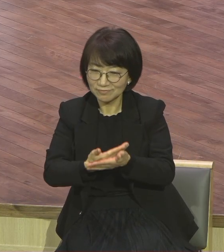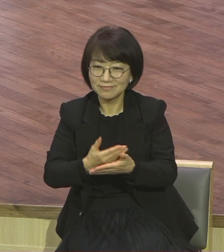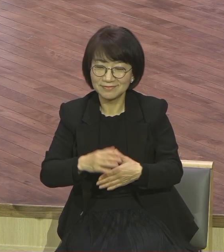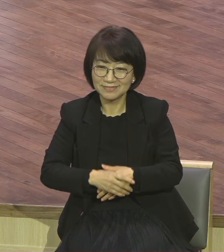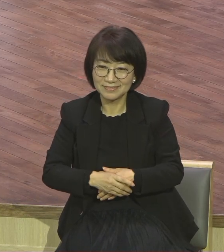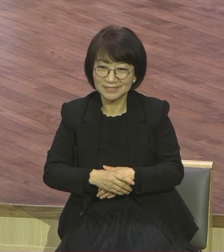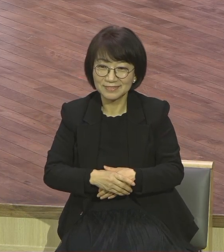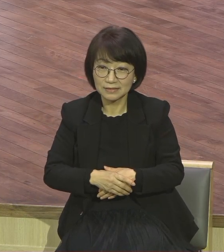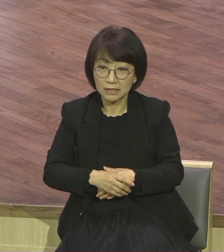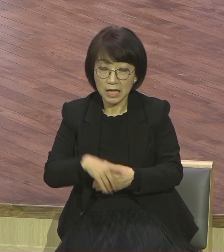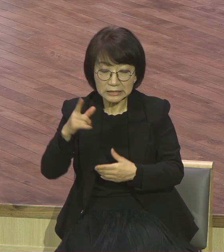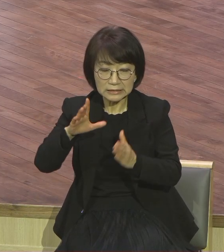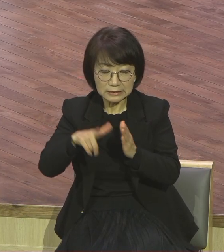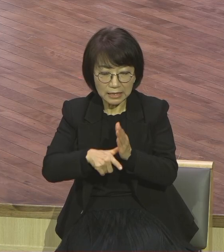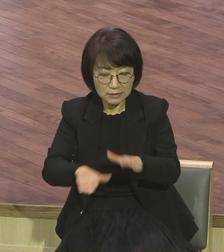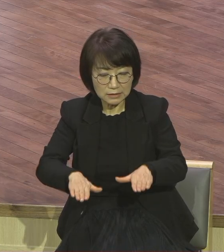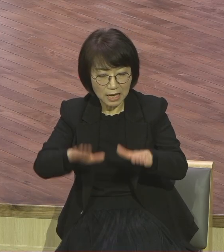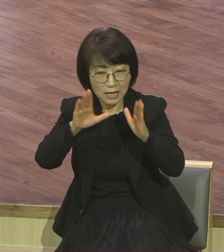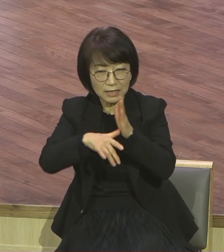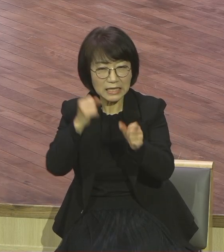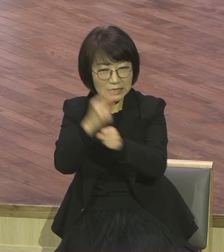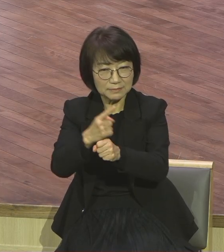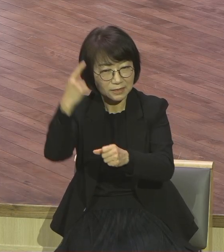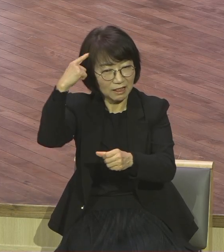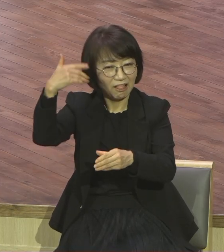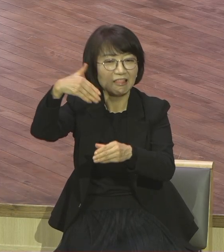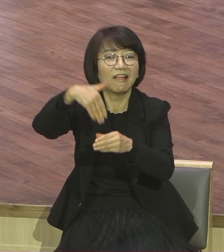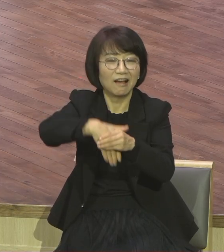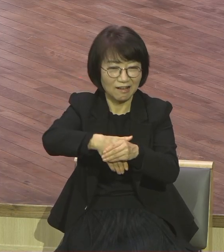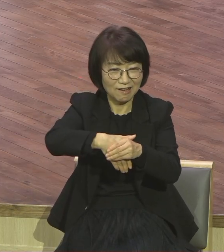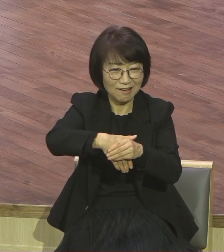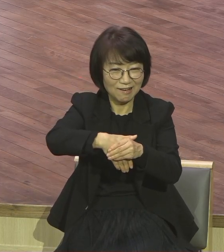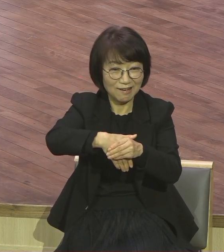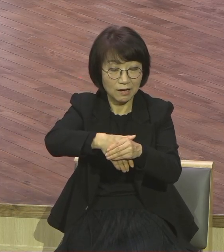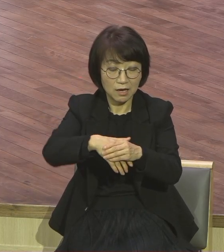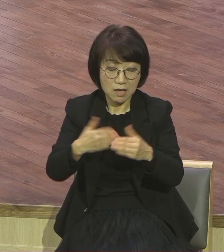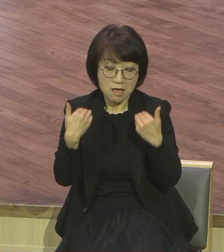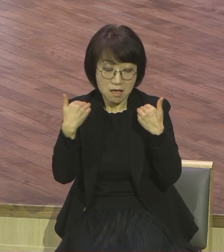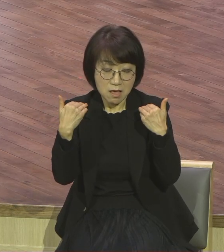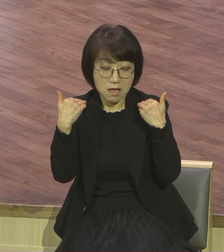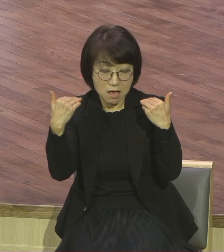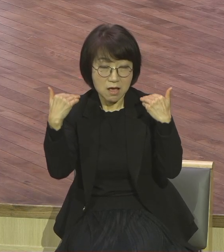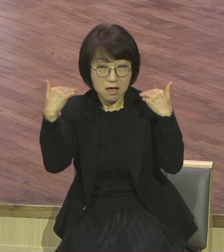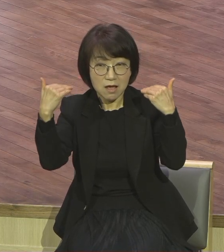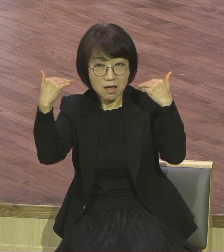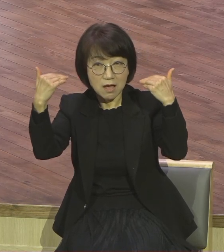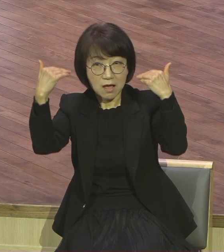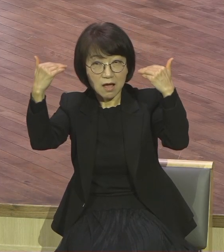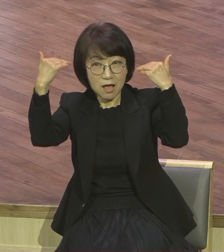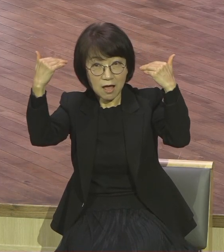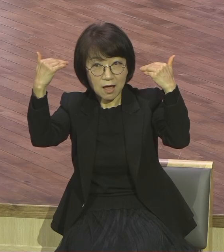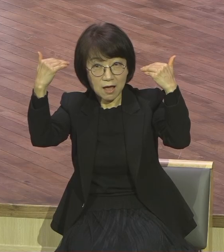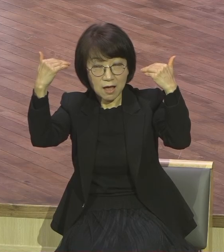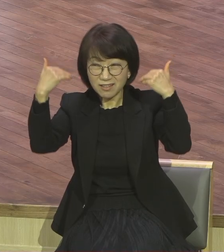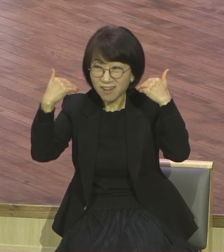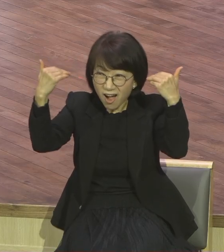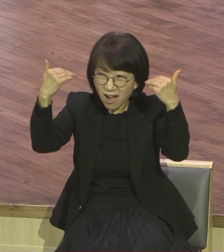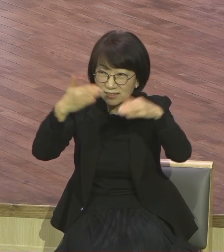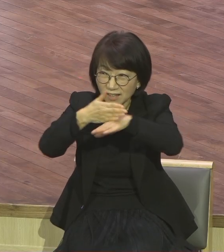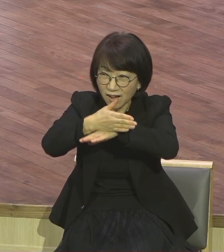거기 형성이 다 되어버려요. 그래서 어른이 돼가지고 복음을 깨닫는다 거의 불가능합니다.